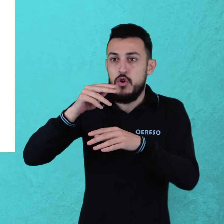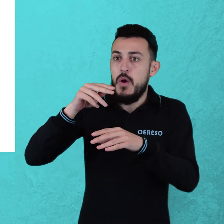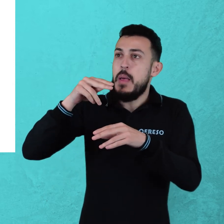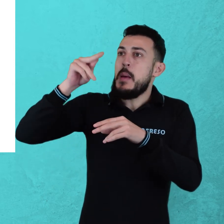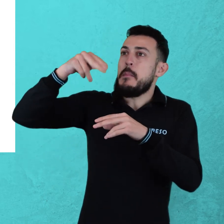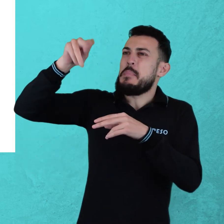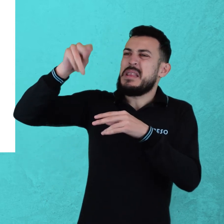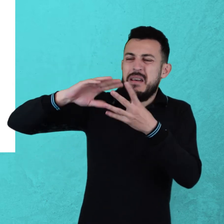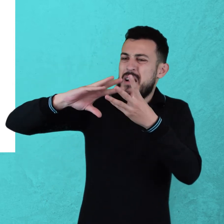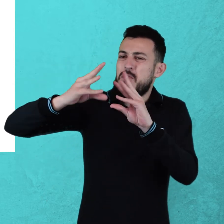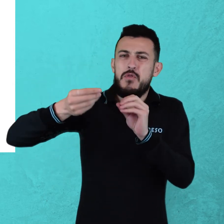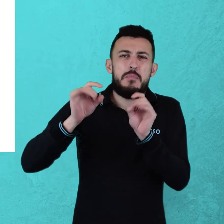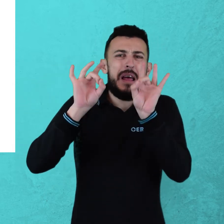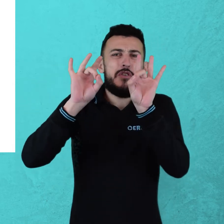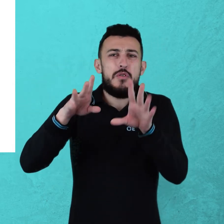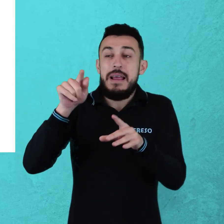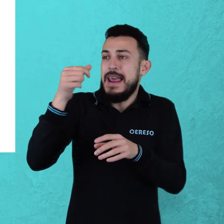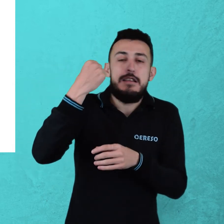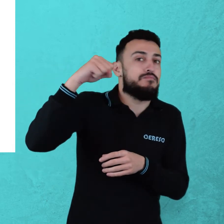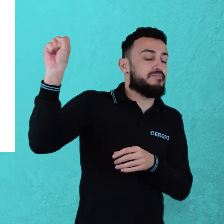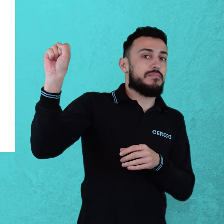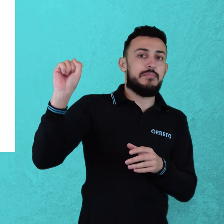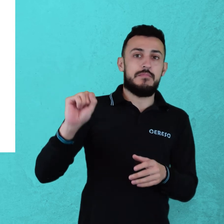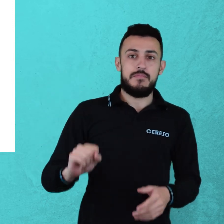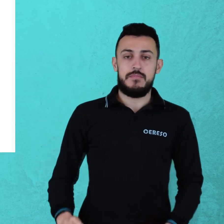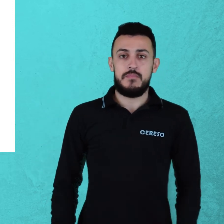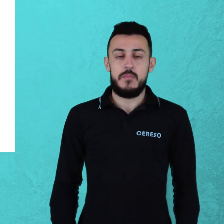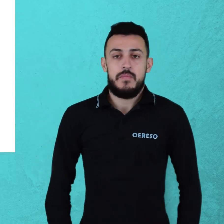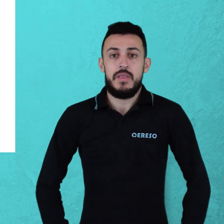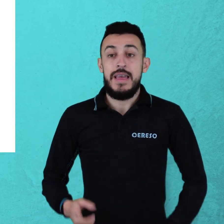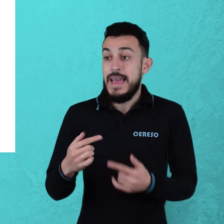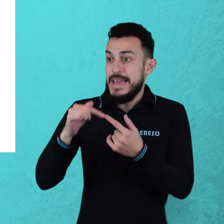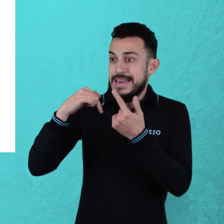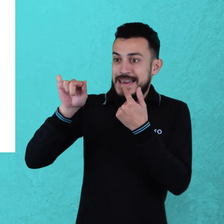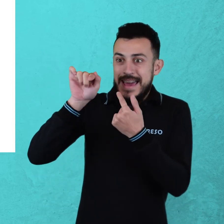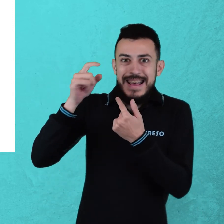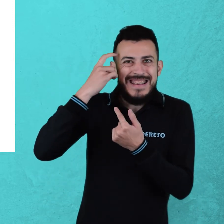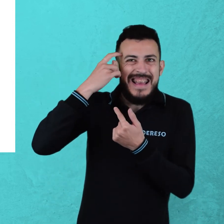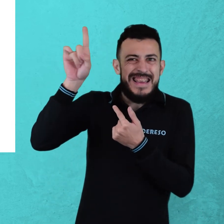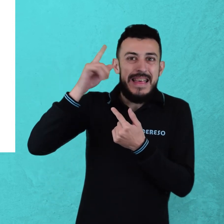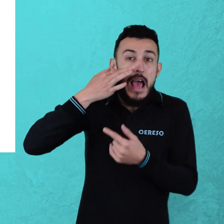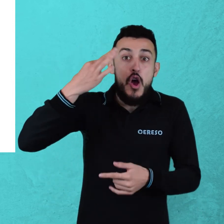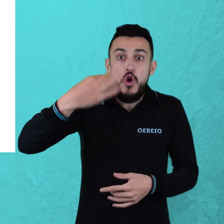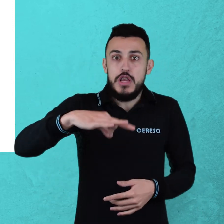dominantes en su época. Y esa originalidad precisamente